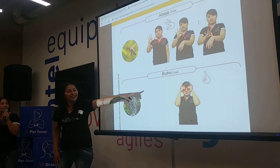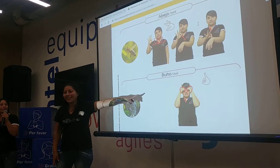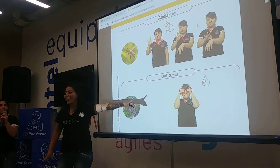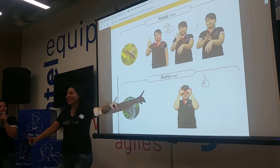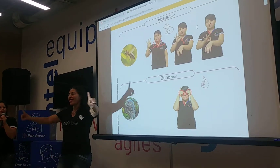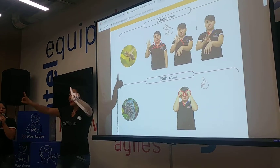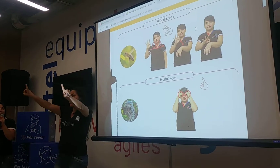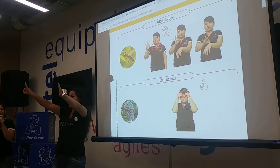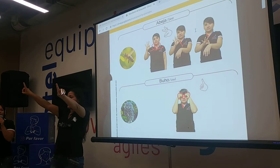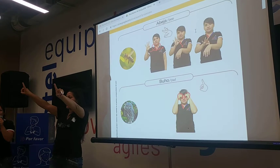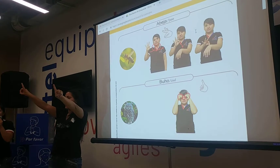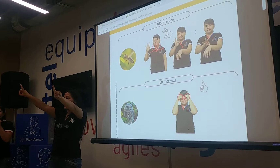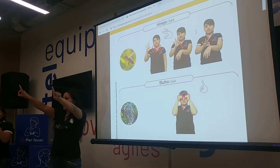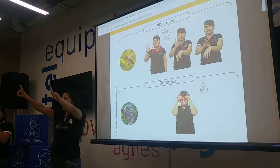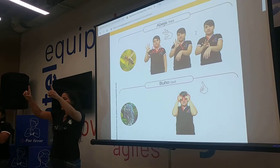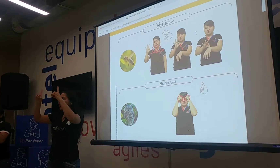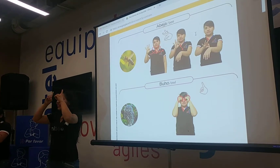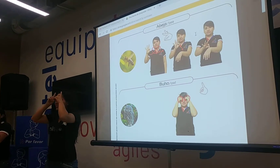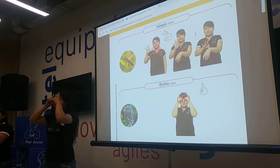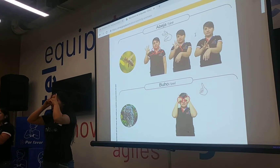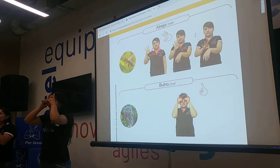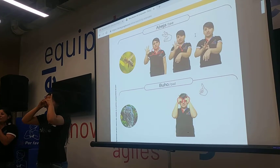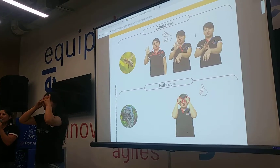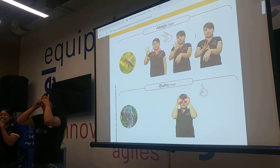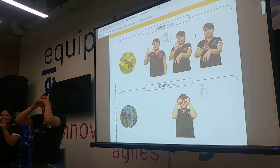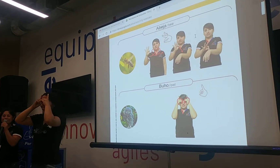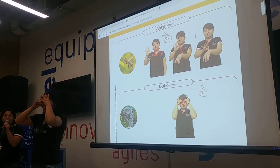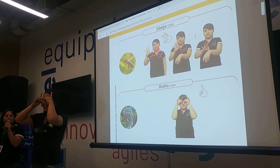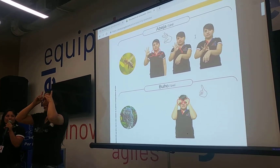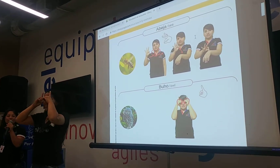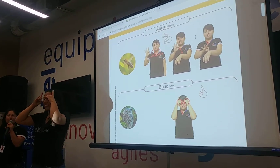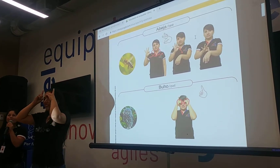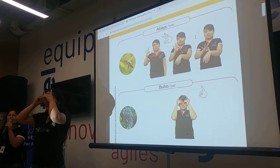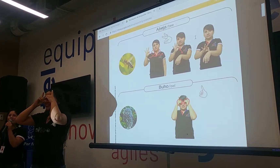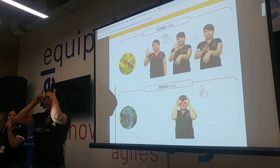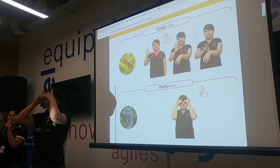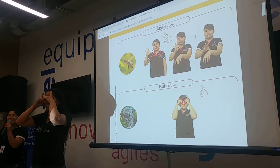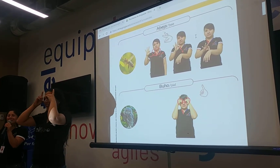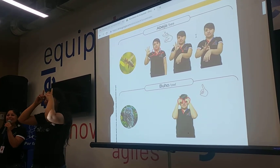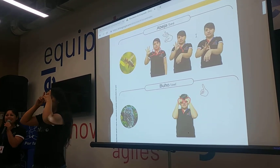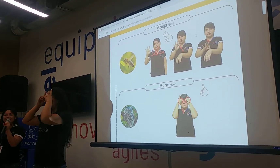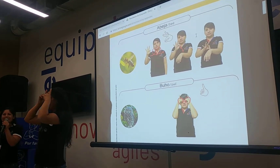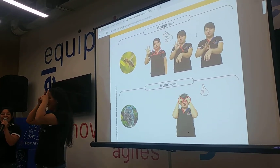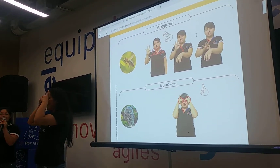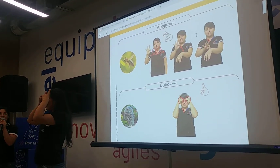Abel Búho Las dos manos en forma de D Con la configuración de la letra D